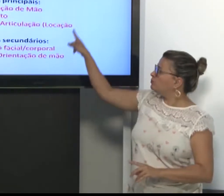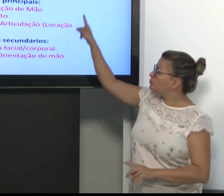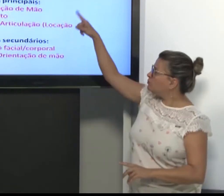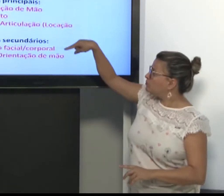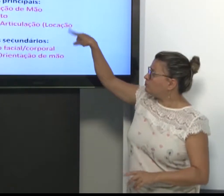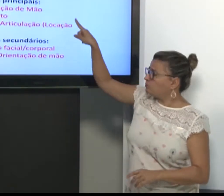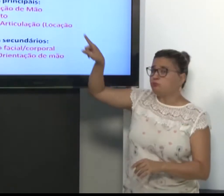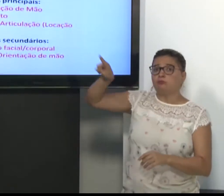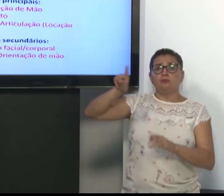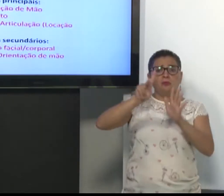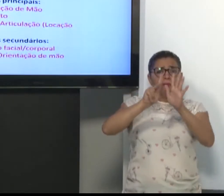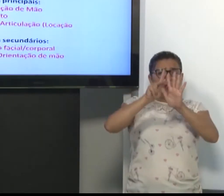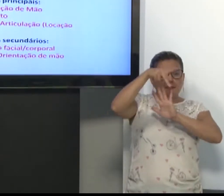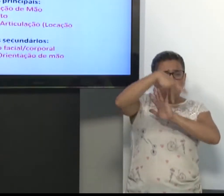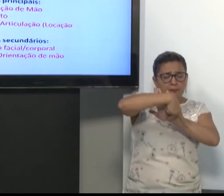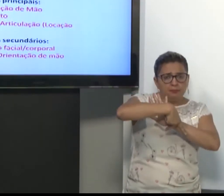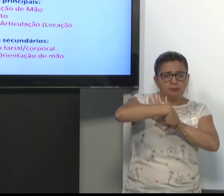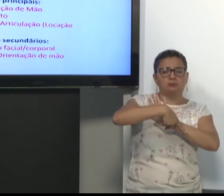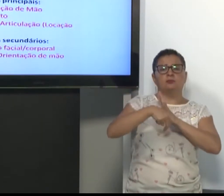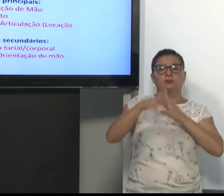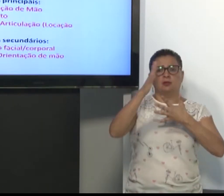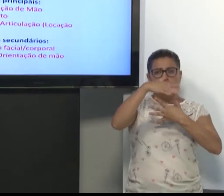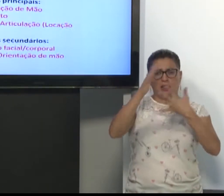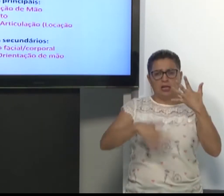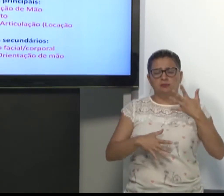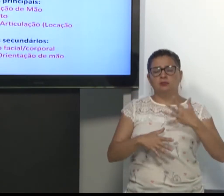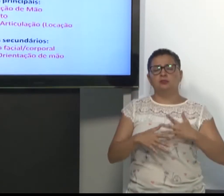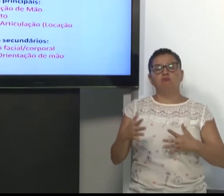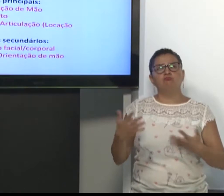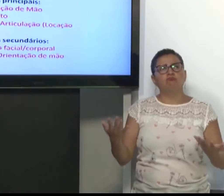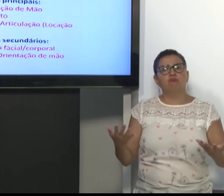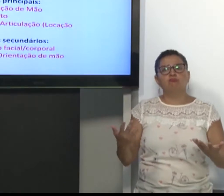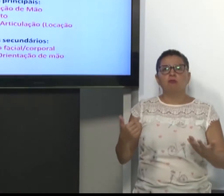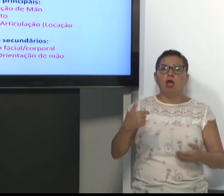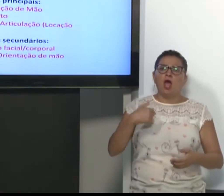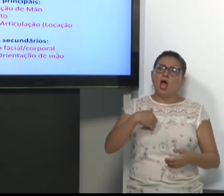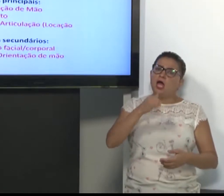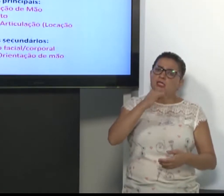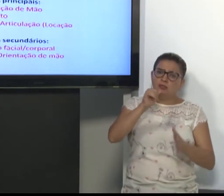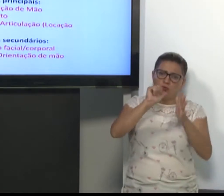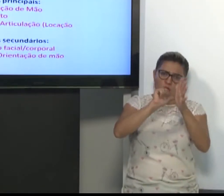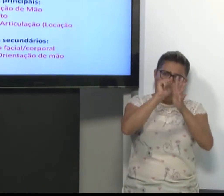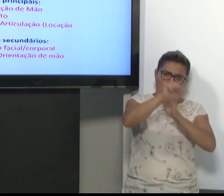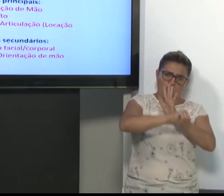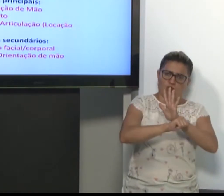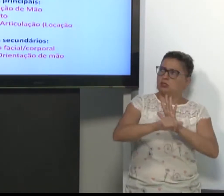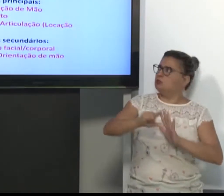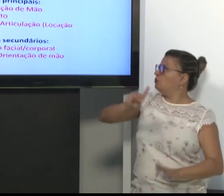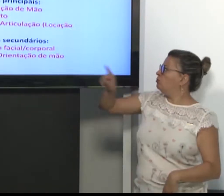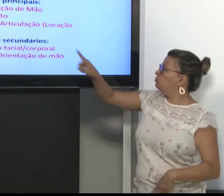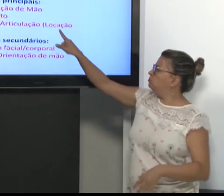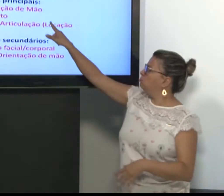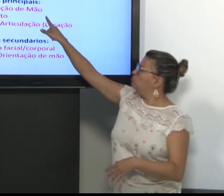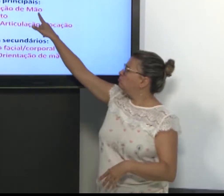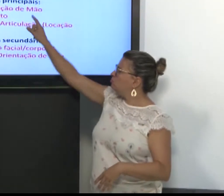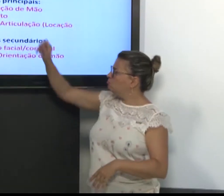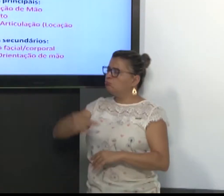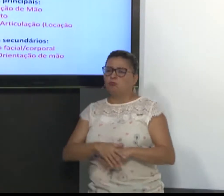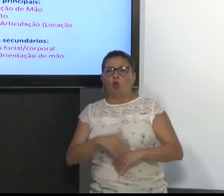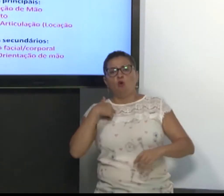Então, esses parâmetros na Libras. Por exemplo, vou dar um exemplo aqui. Configuração de mão. Escolhar. Vou